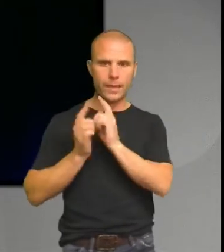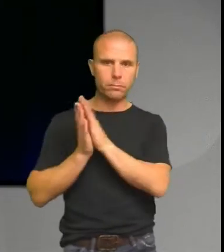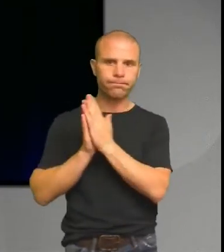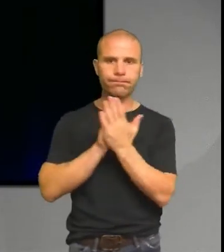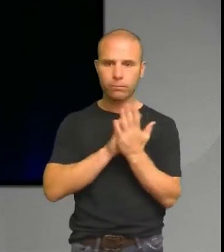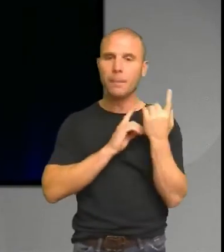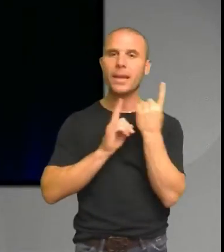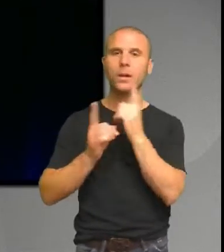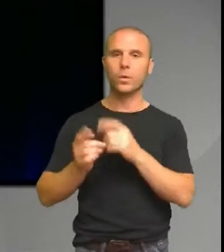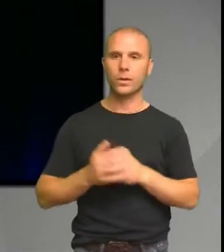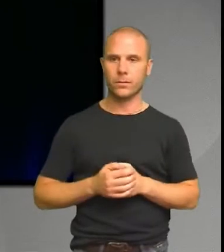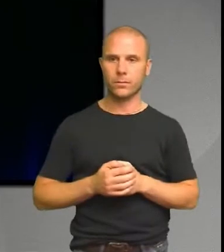fortfarande på en brist som inte längre finns.